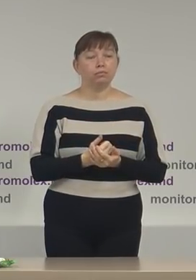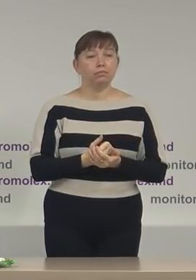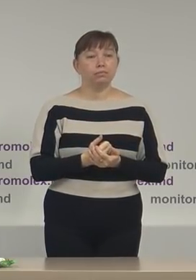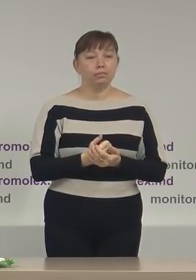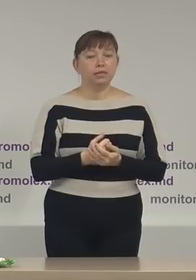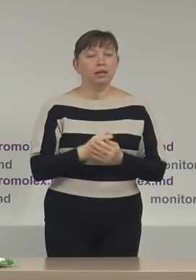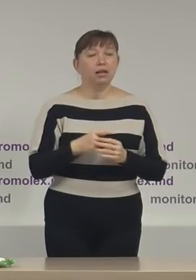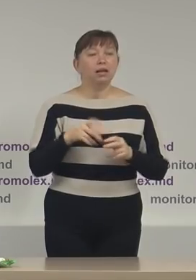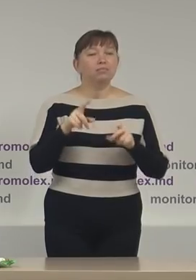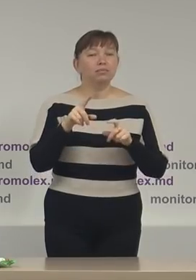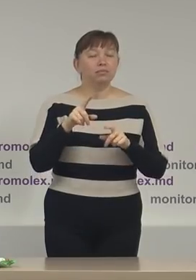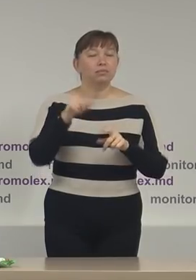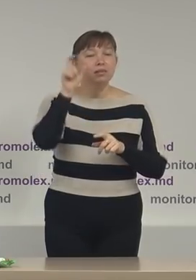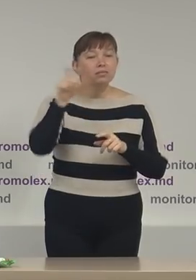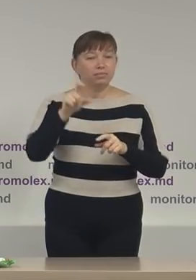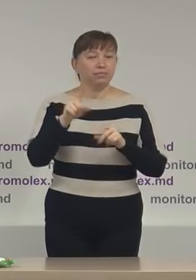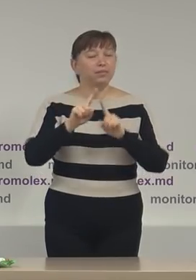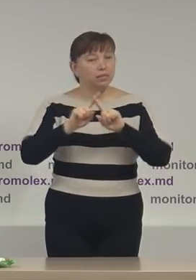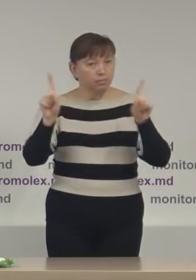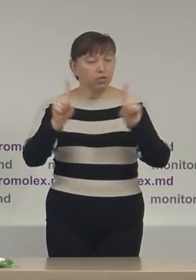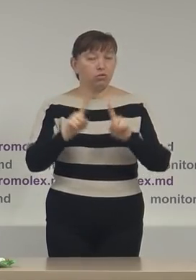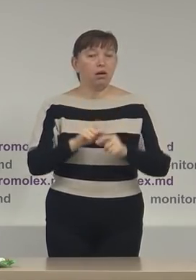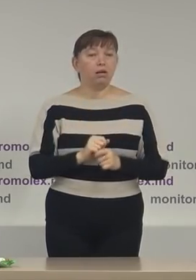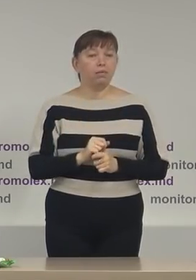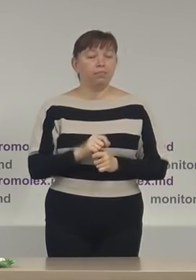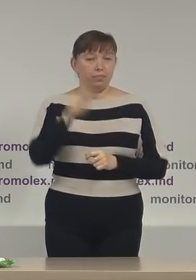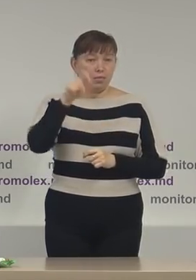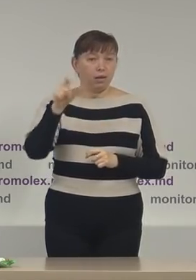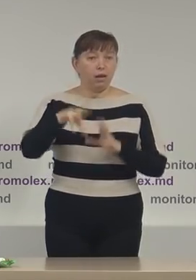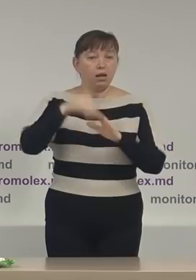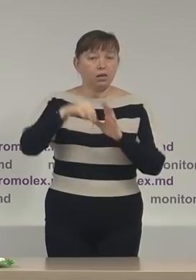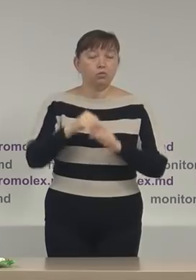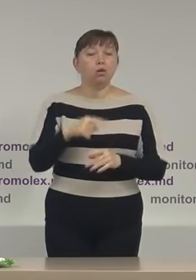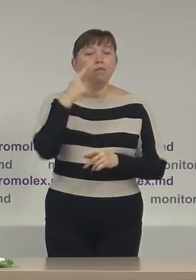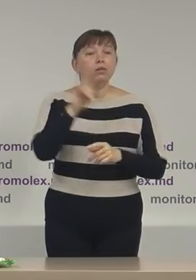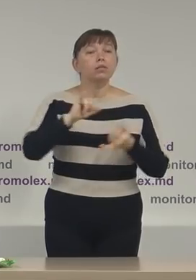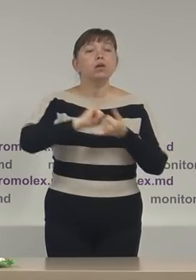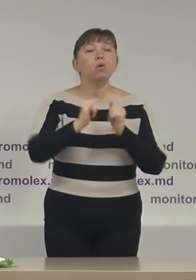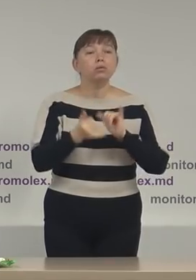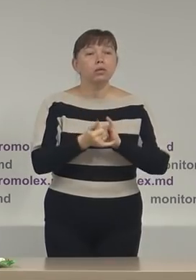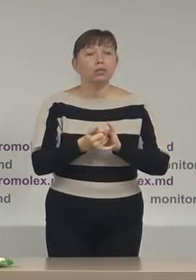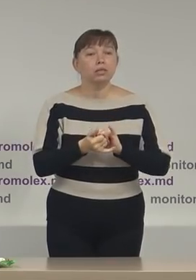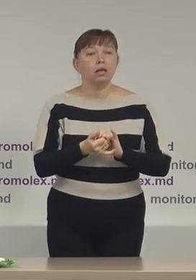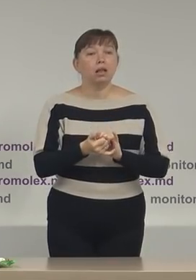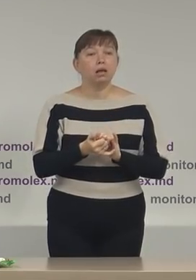categorii speciale de alegători, vorba despre condițiile de